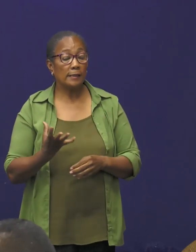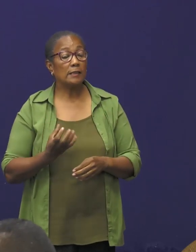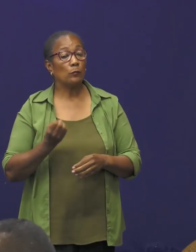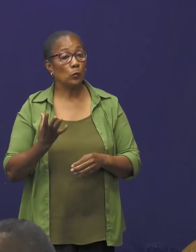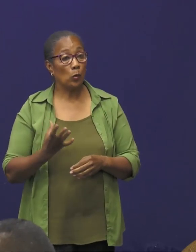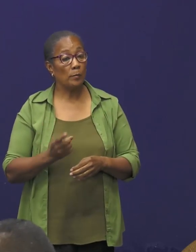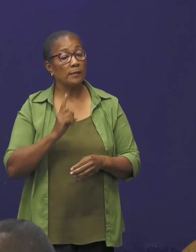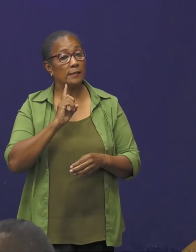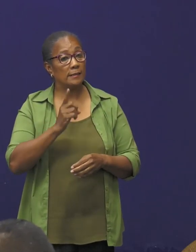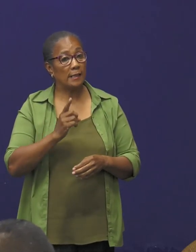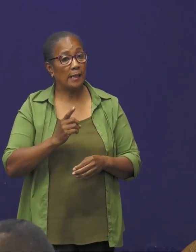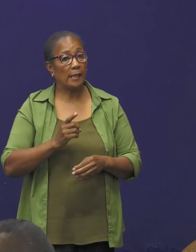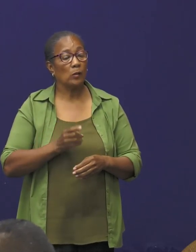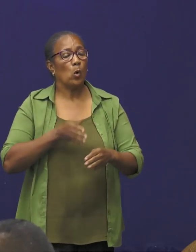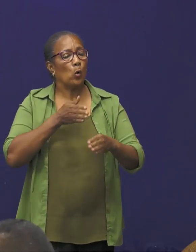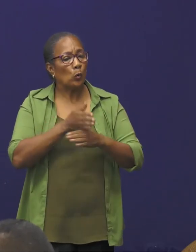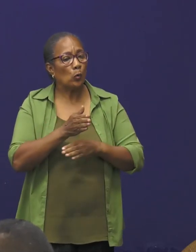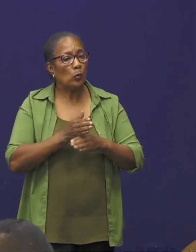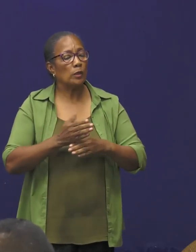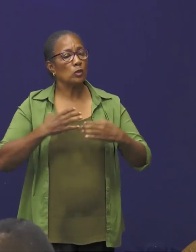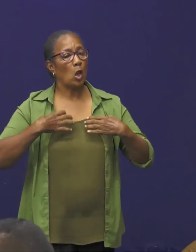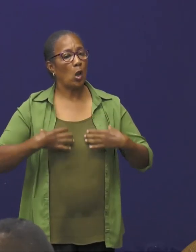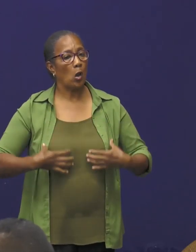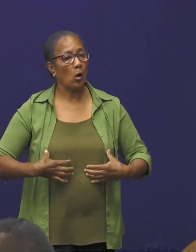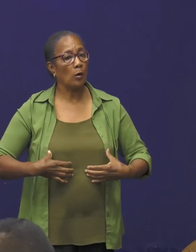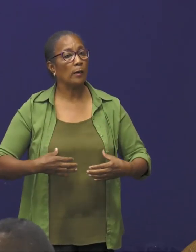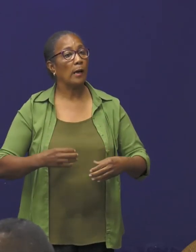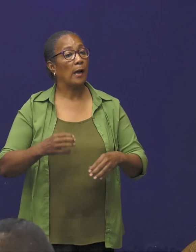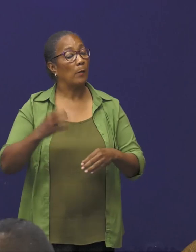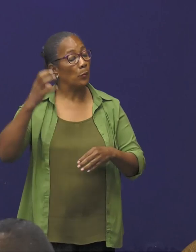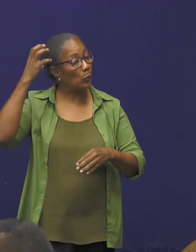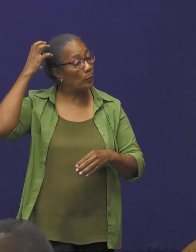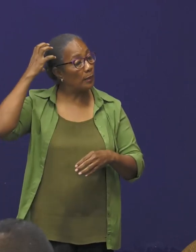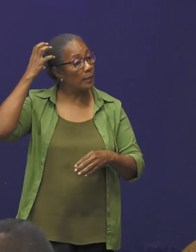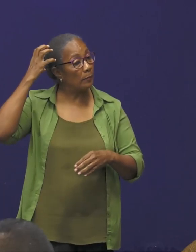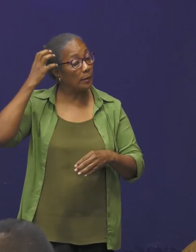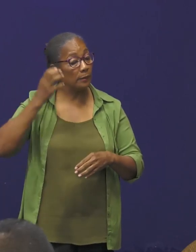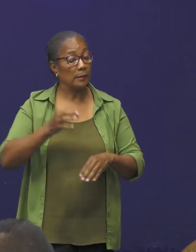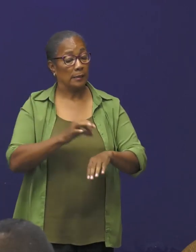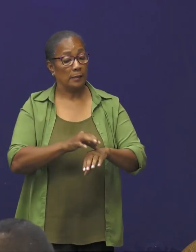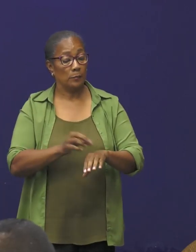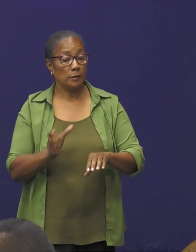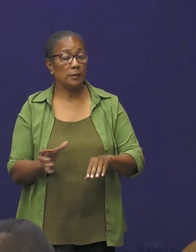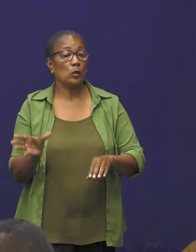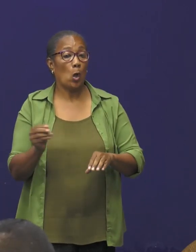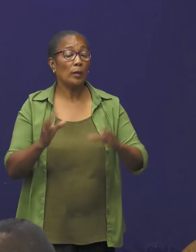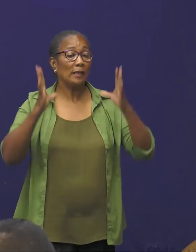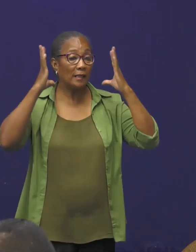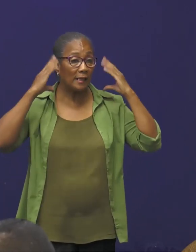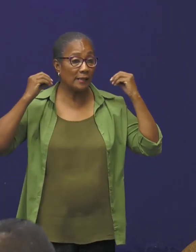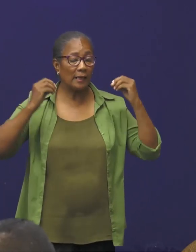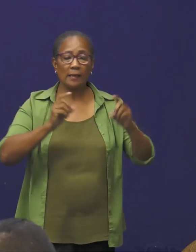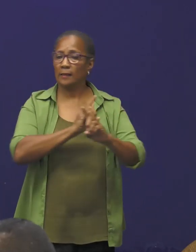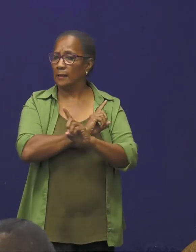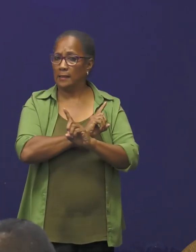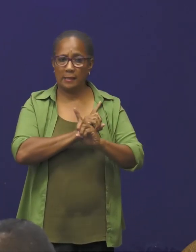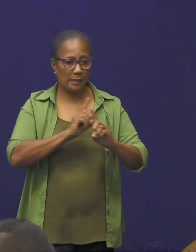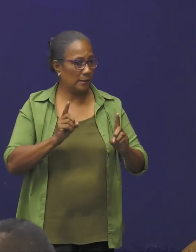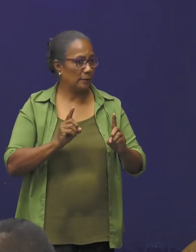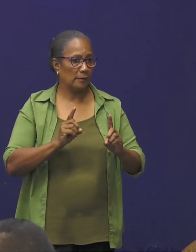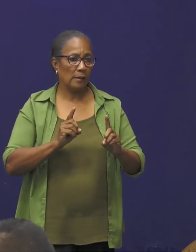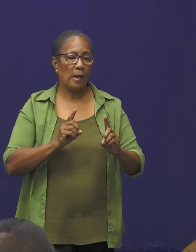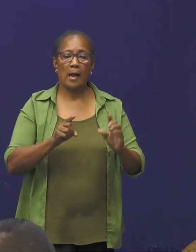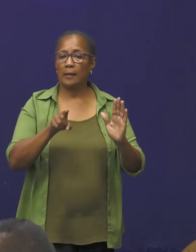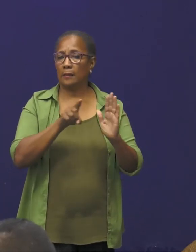zijn chronische longaandoening, voldeed de patiënt uit Nederland niet aan de criteria